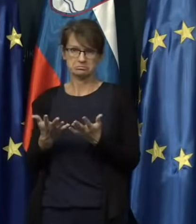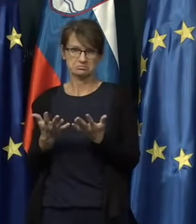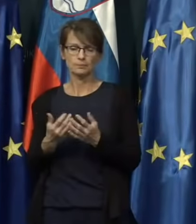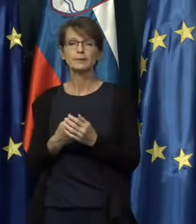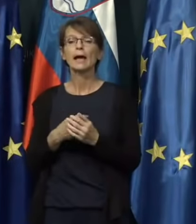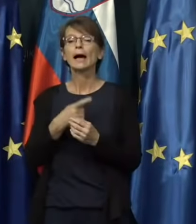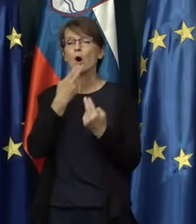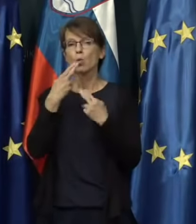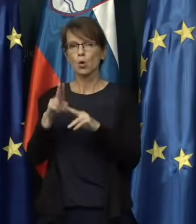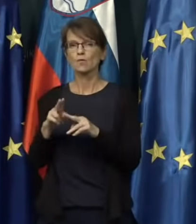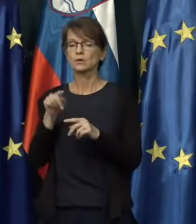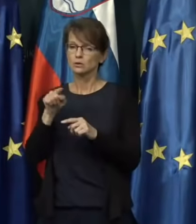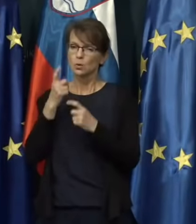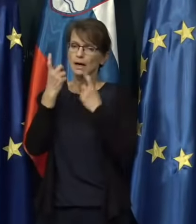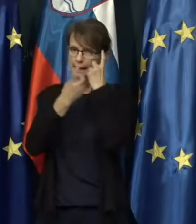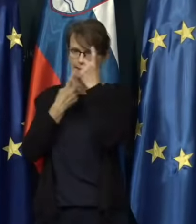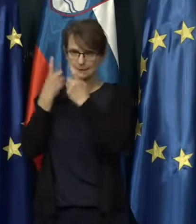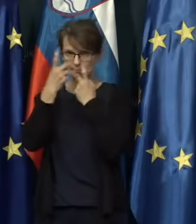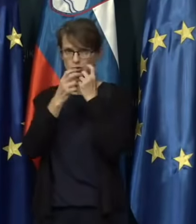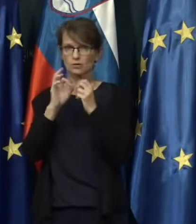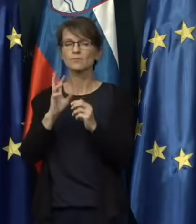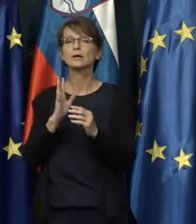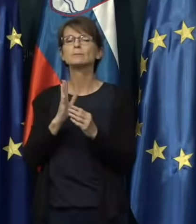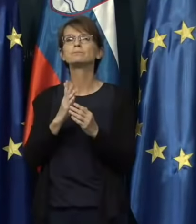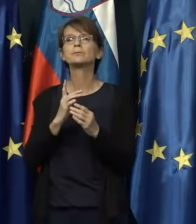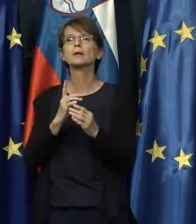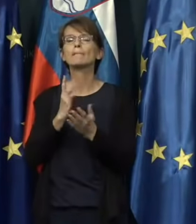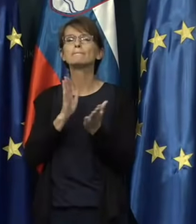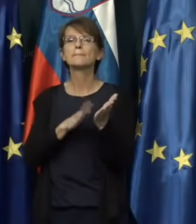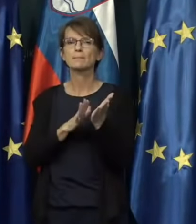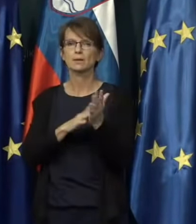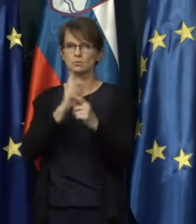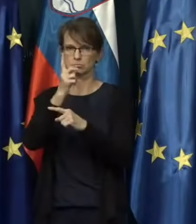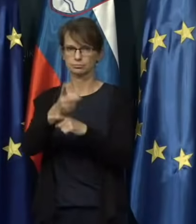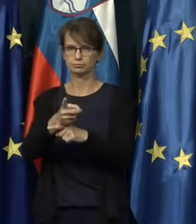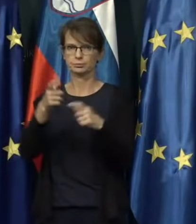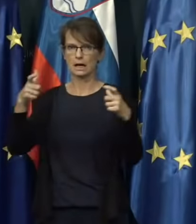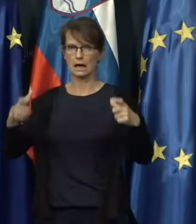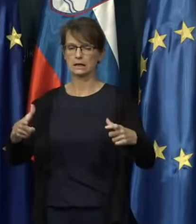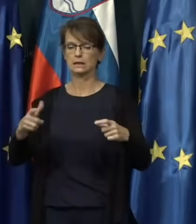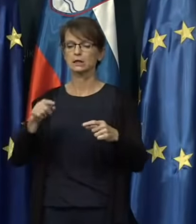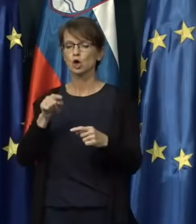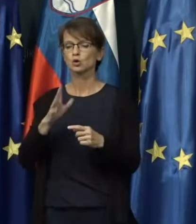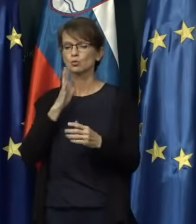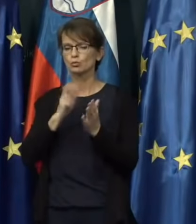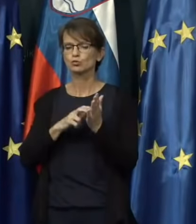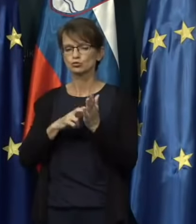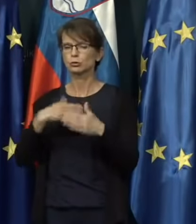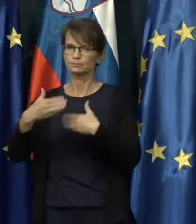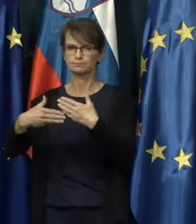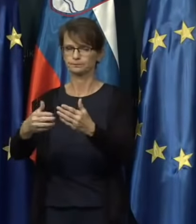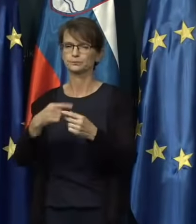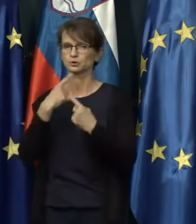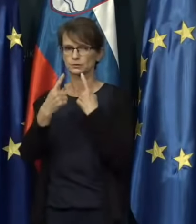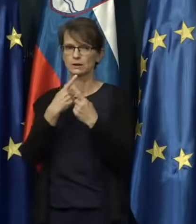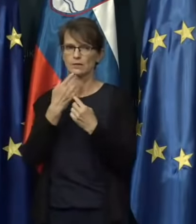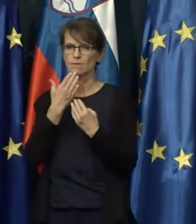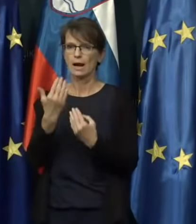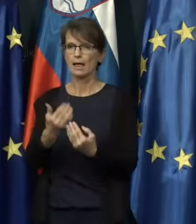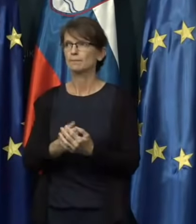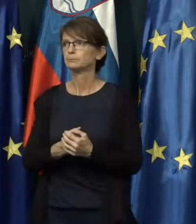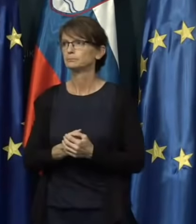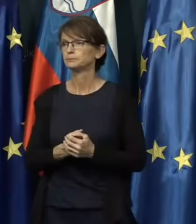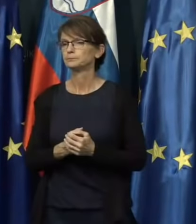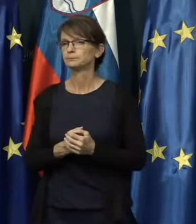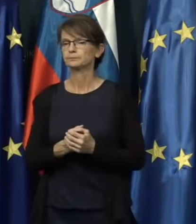o tem se razmišlja v primeru odredbe karantene, bomo pa o tem vse še pogovarjali. Hvala. Ja, prosim.